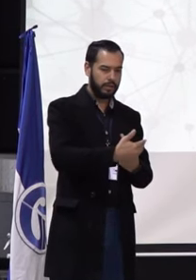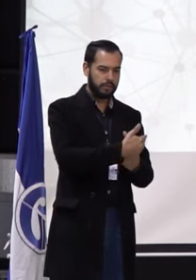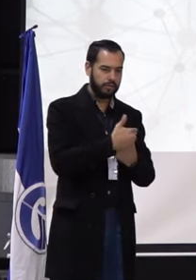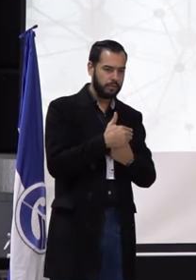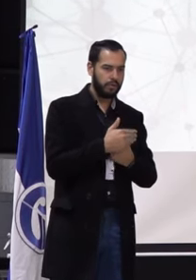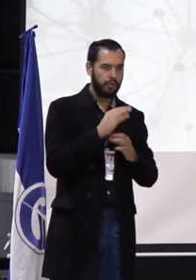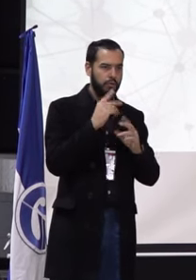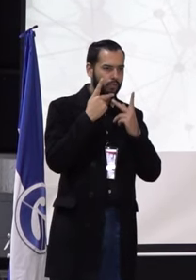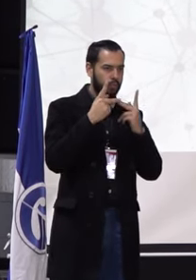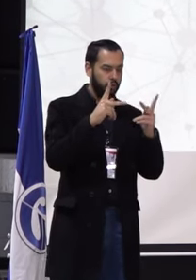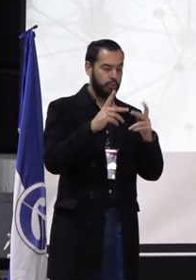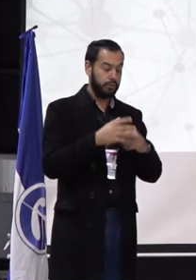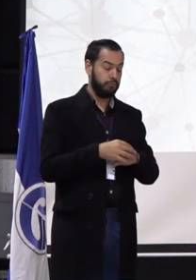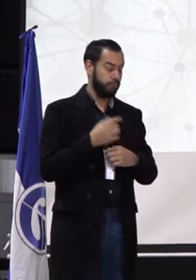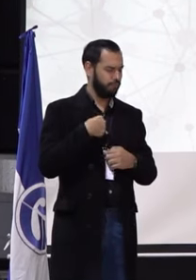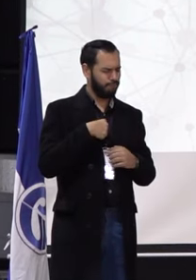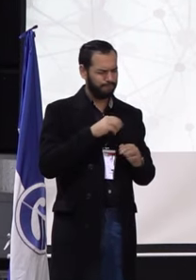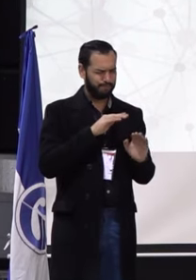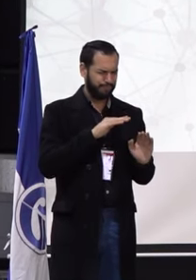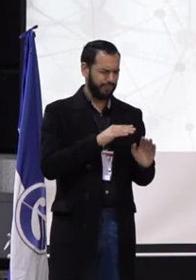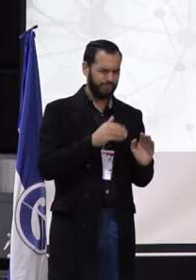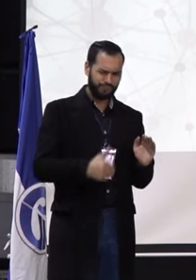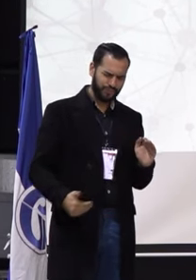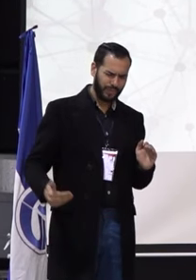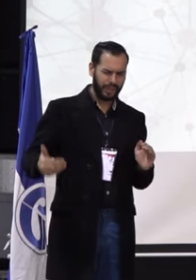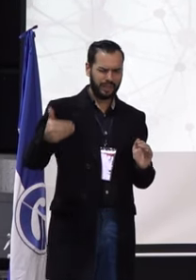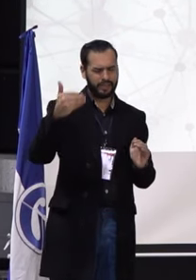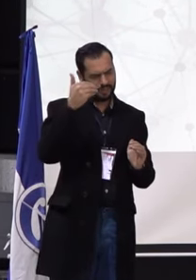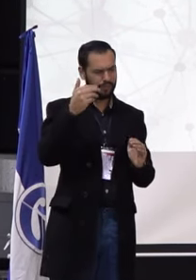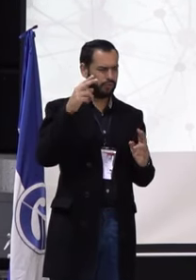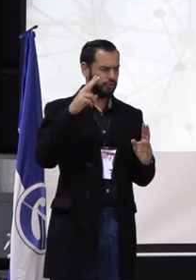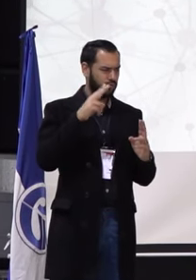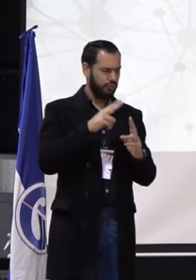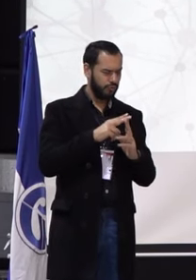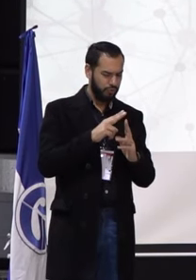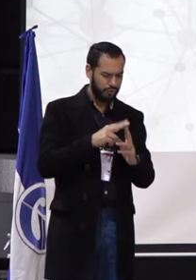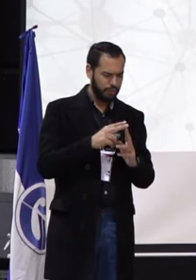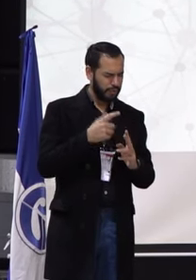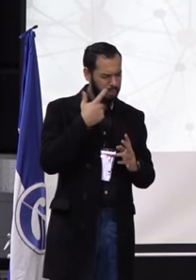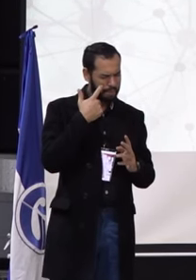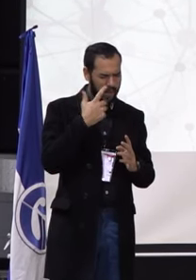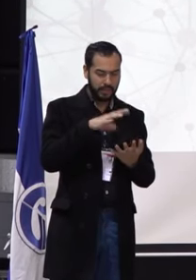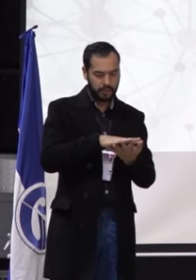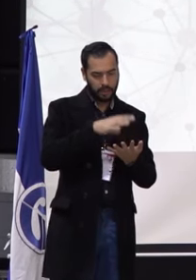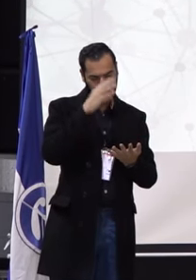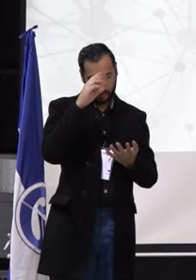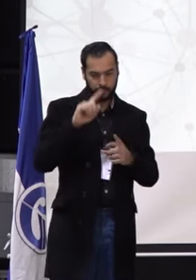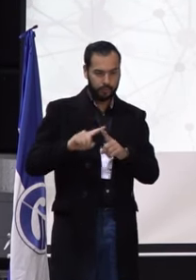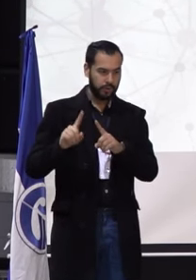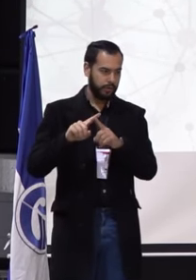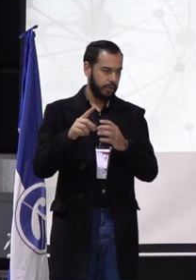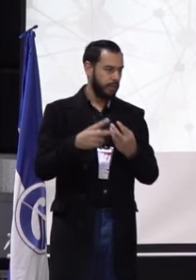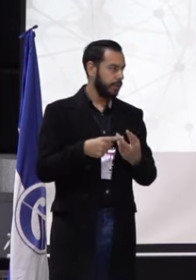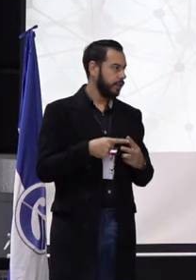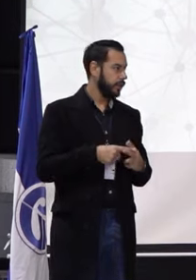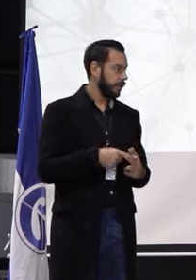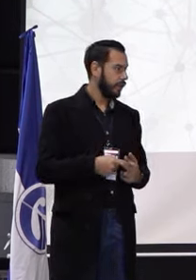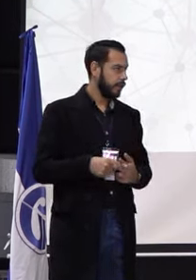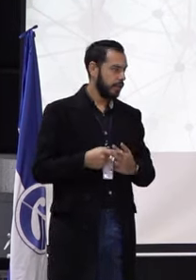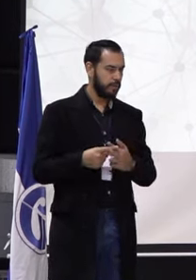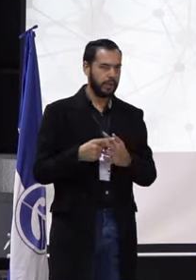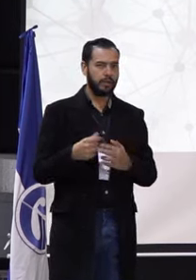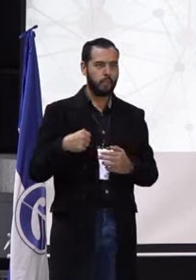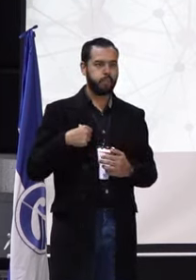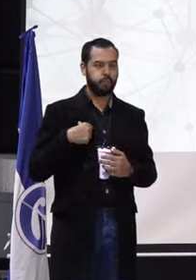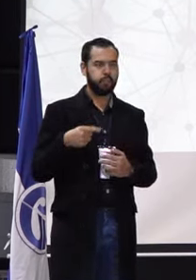adoramos, crecimos, conocimos y sobre todo aprendimos todas las herramientas que tenemos actualmente como